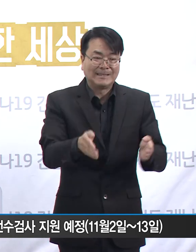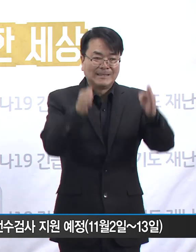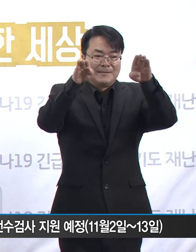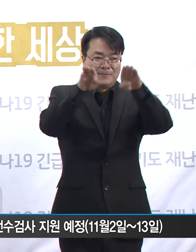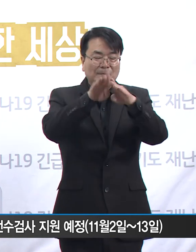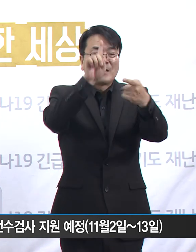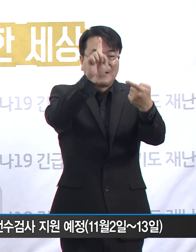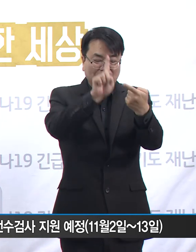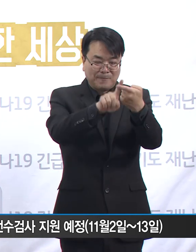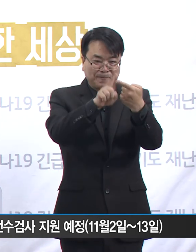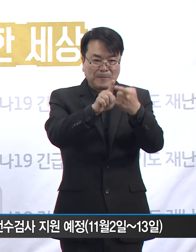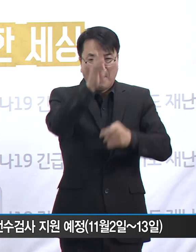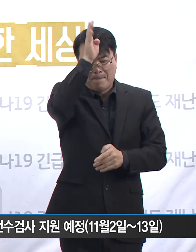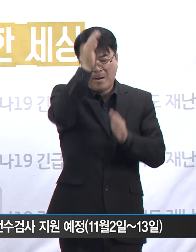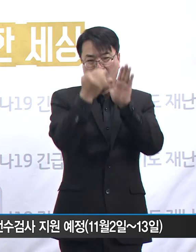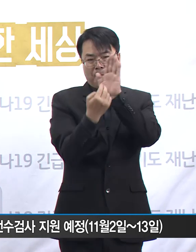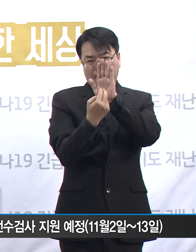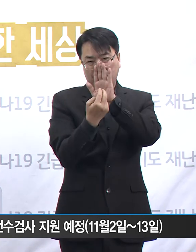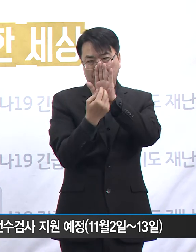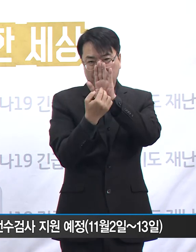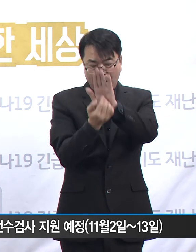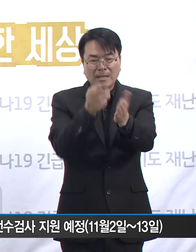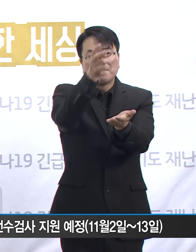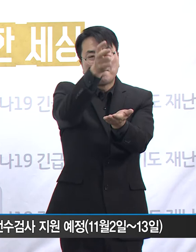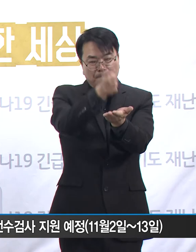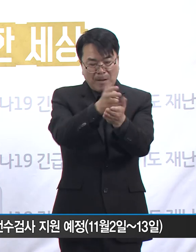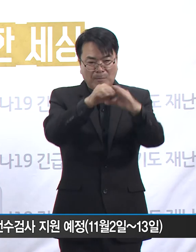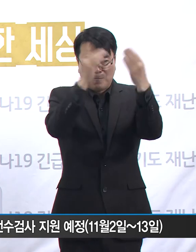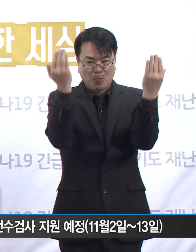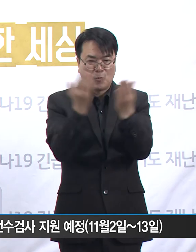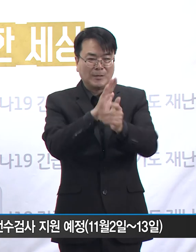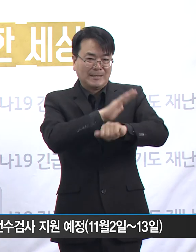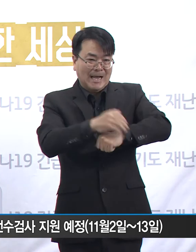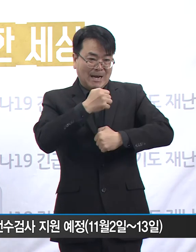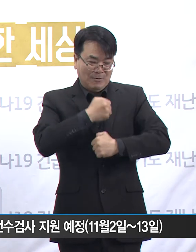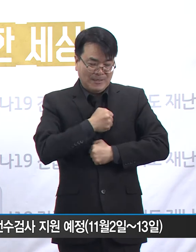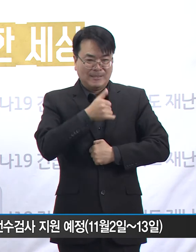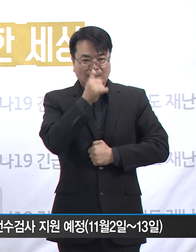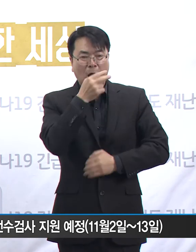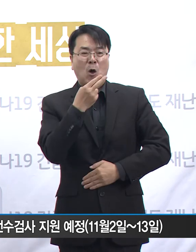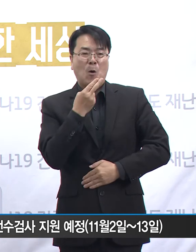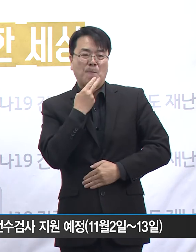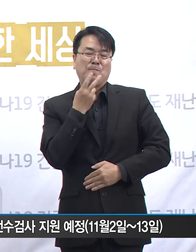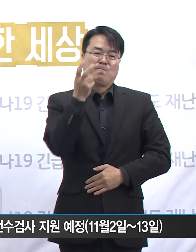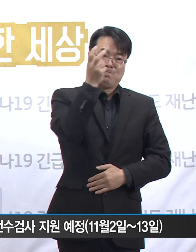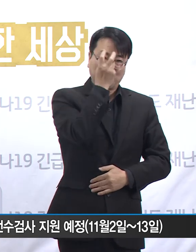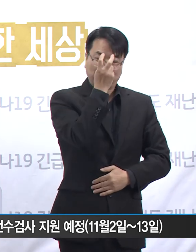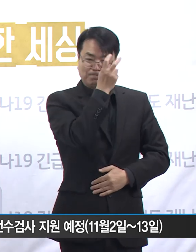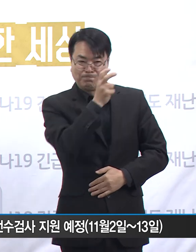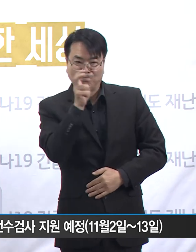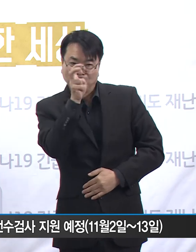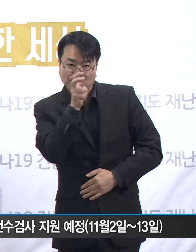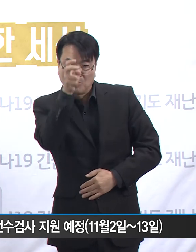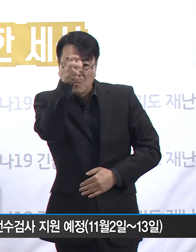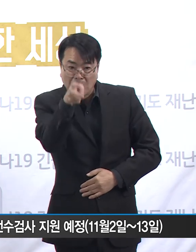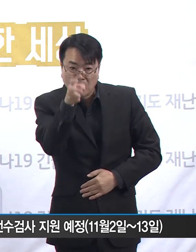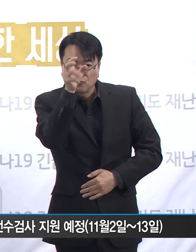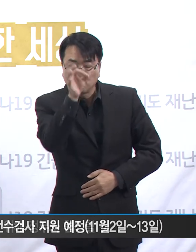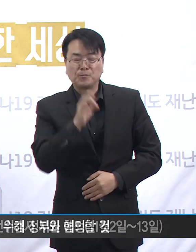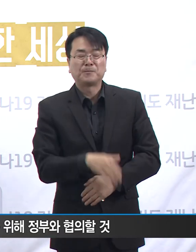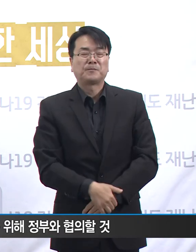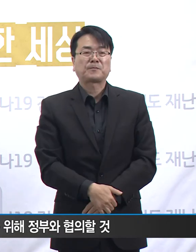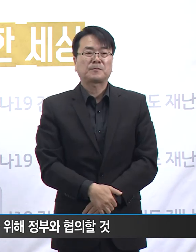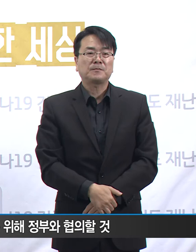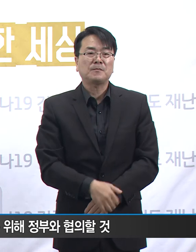방역수칙 준수 여부를 현장 점검 후 지속적으로 모니터링하고자 합니다. 도내